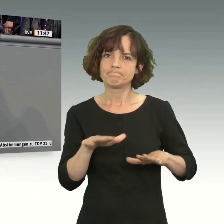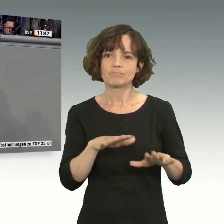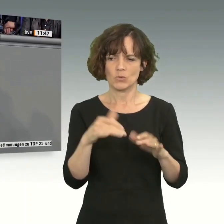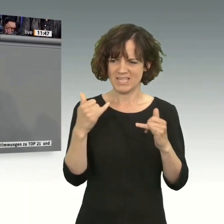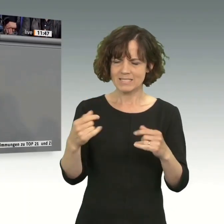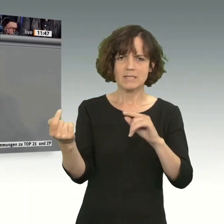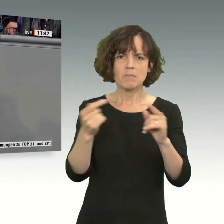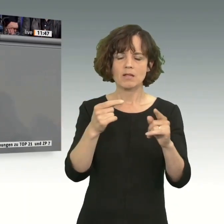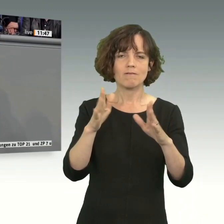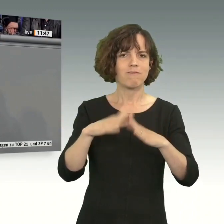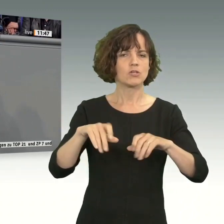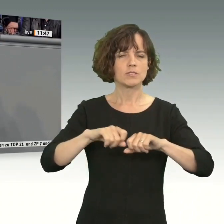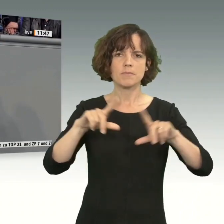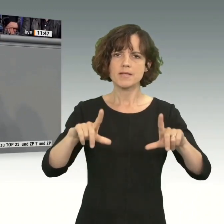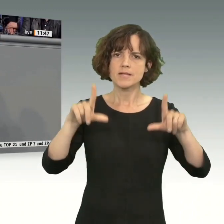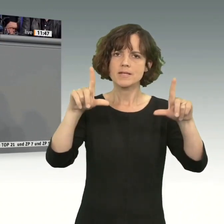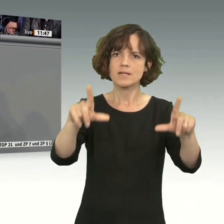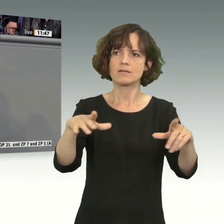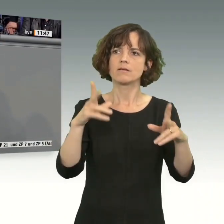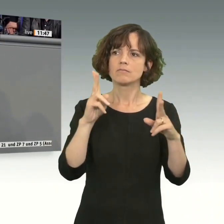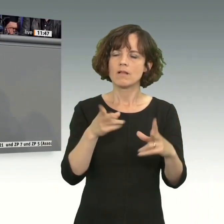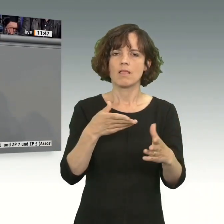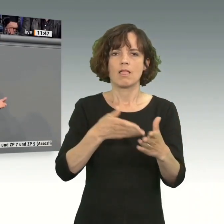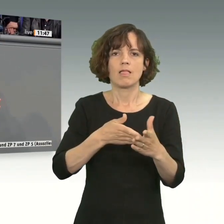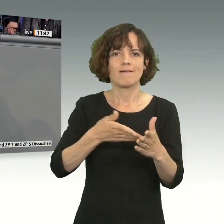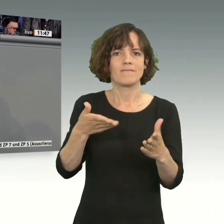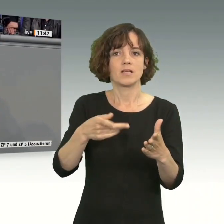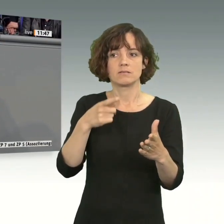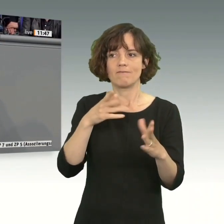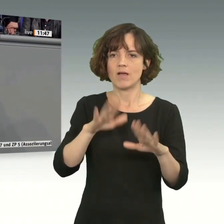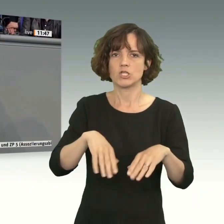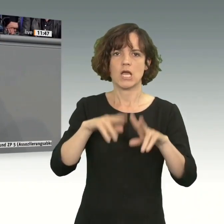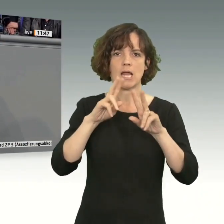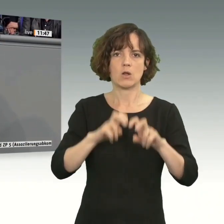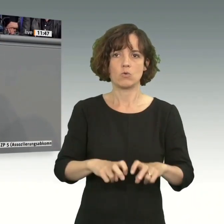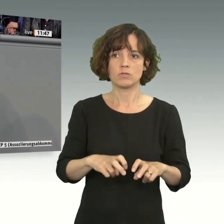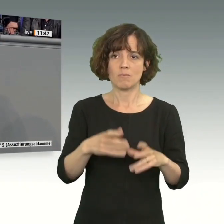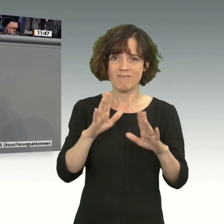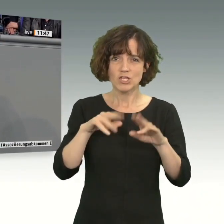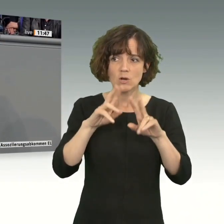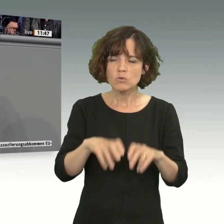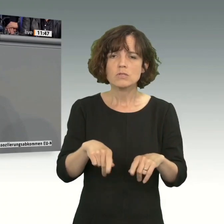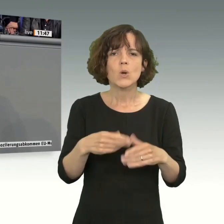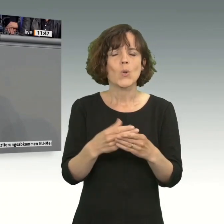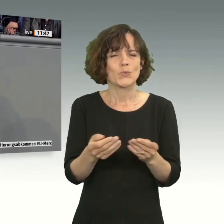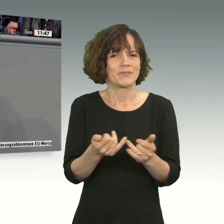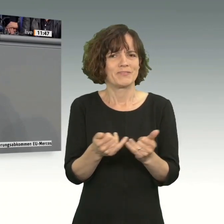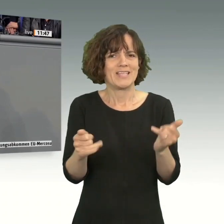aber ein völlig falsches Bild davon gezeichnet, woran es tatsächlich hängt. Und mit einer falschen Analyse kommen wir auch nicht zu Lösungen.